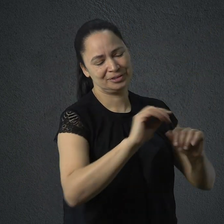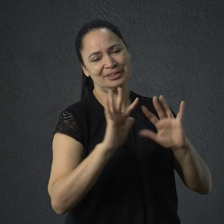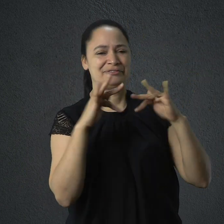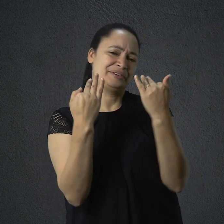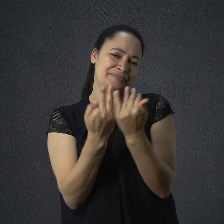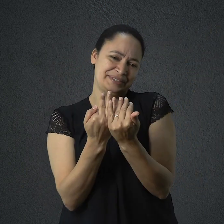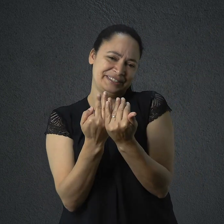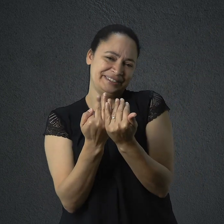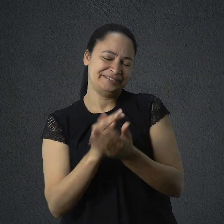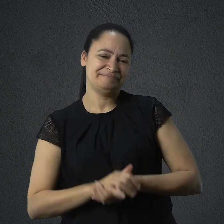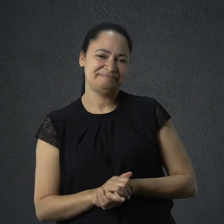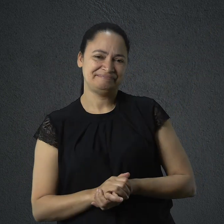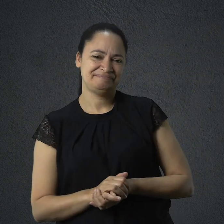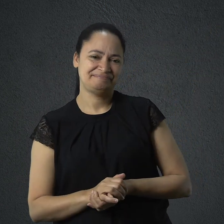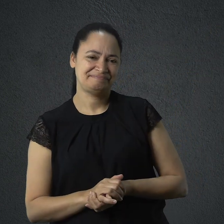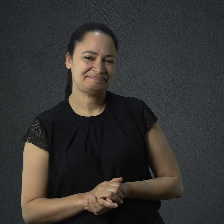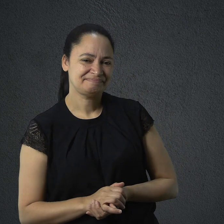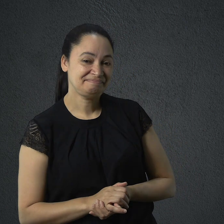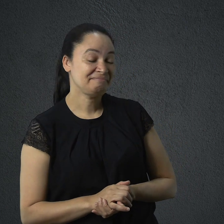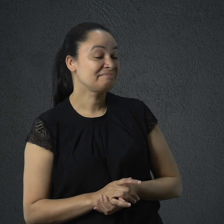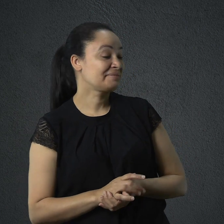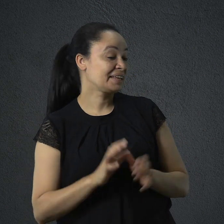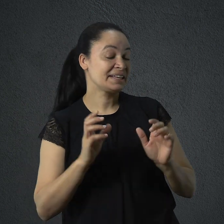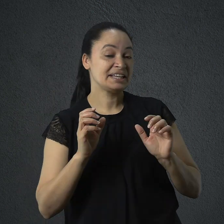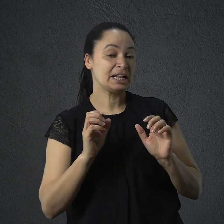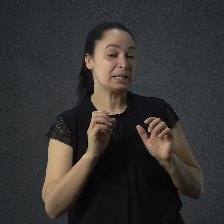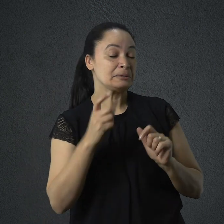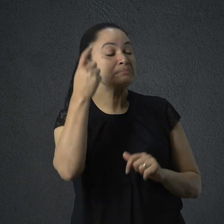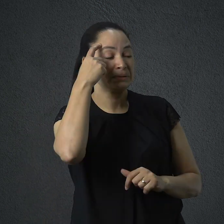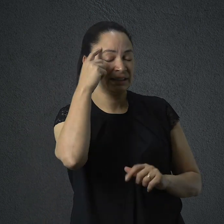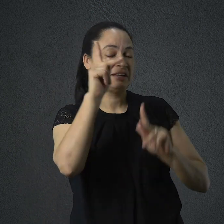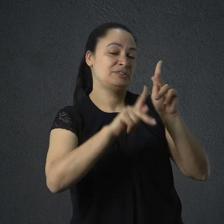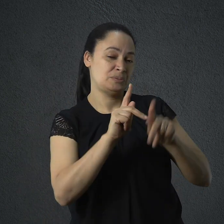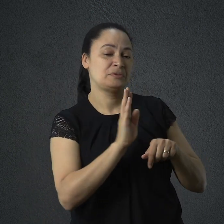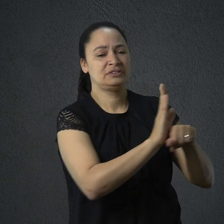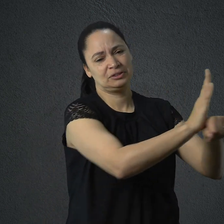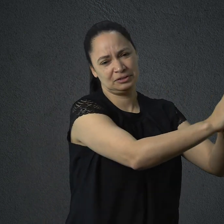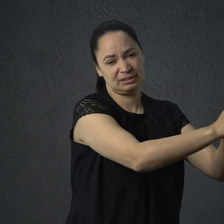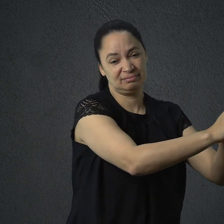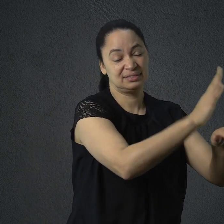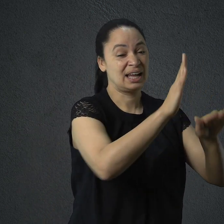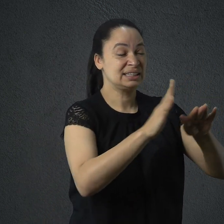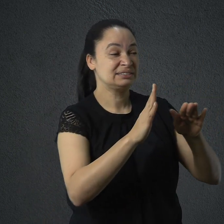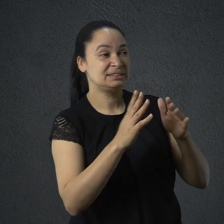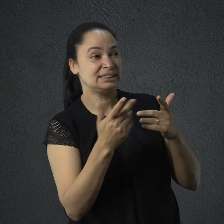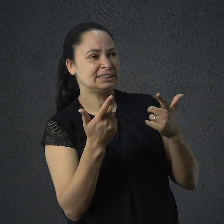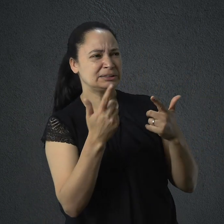a honrá-lo e dispor-se a sacrificar-se por ele, mesmo em condições muito adversas. Amã